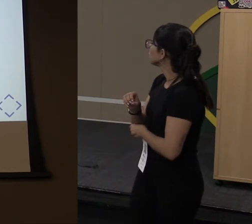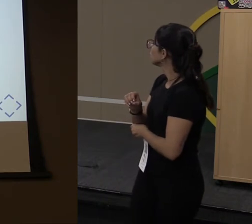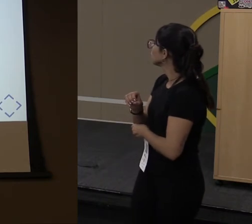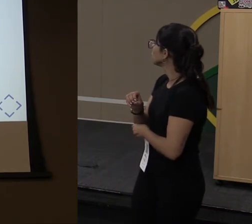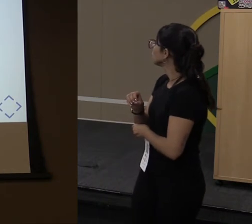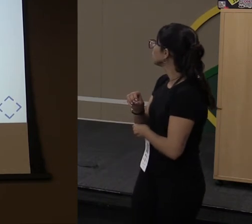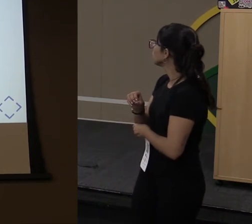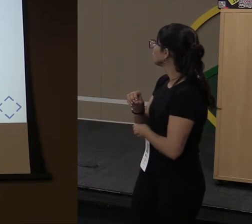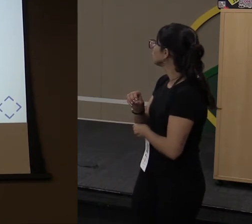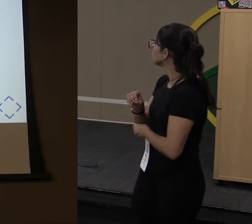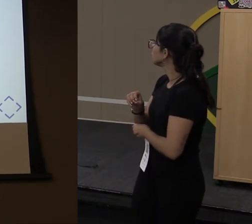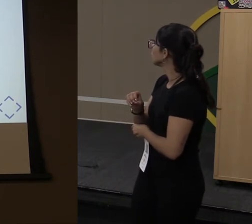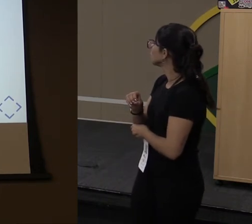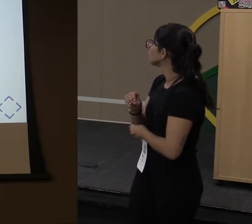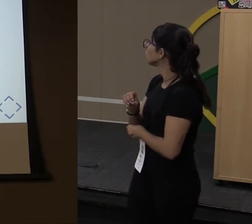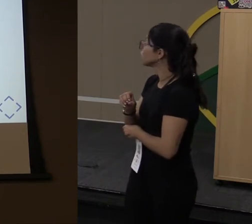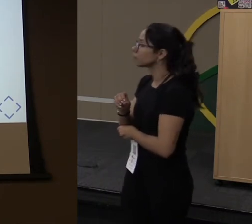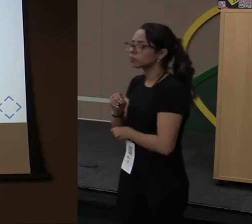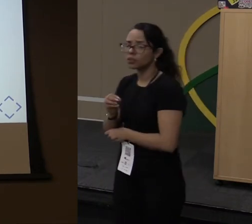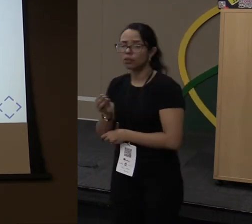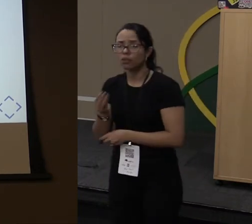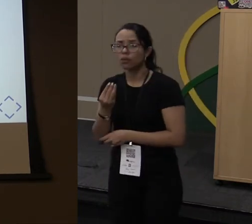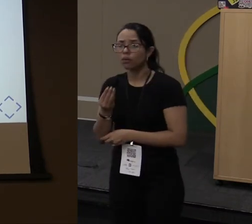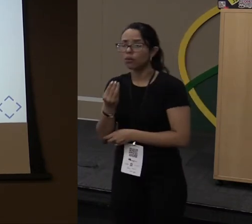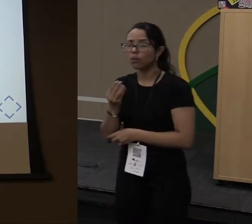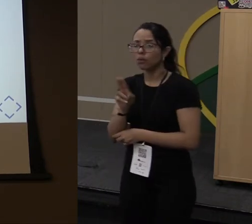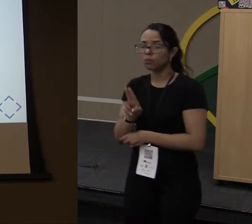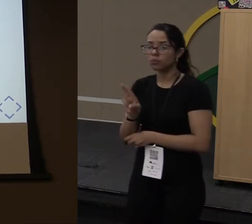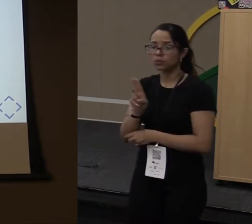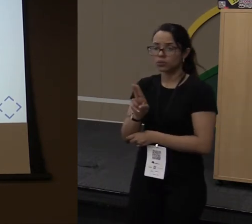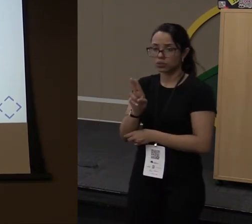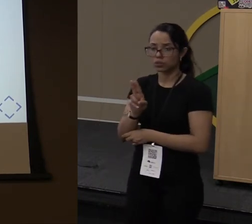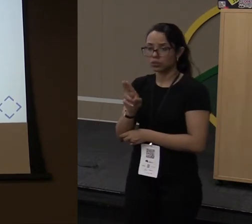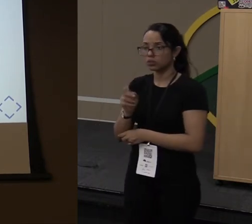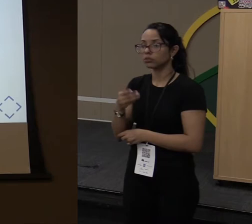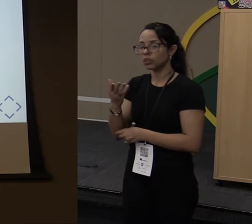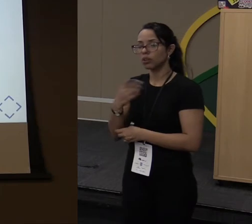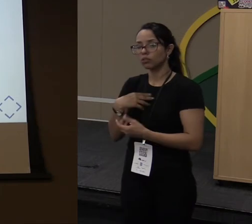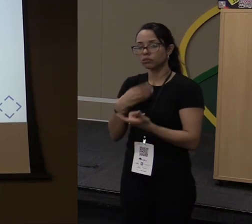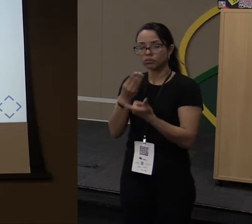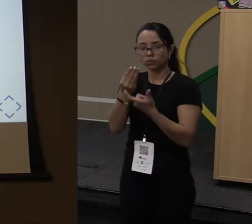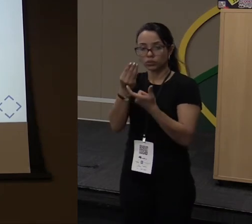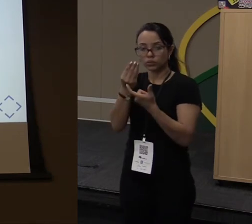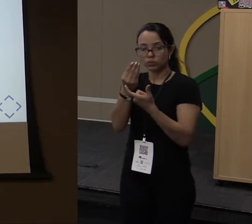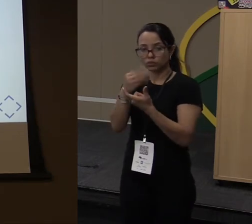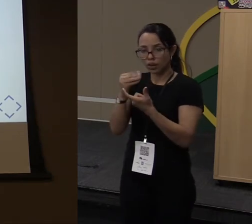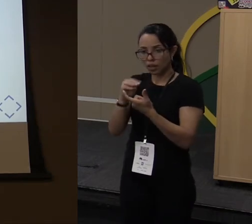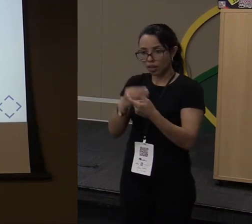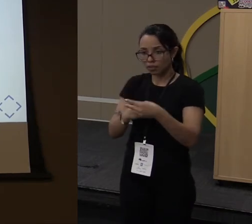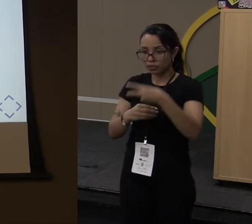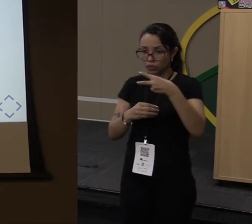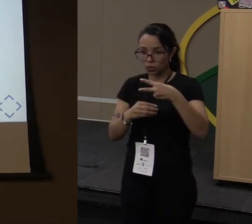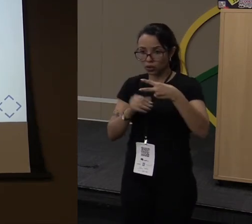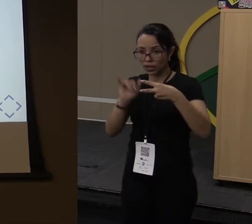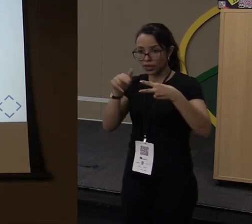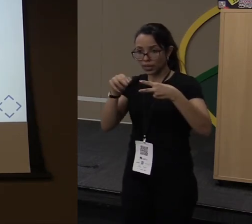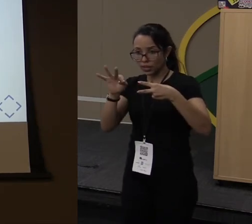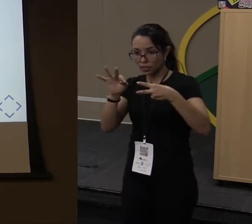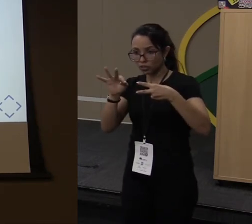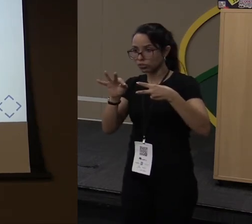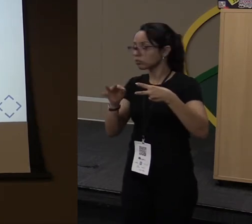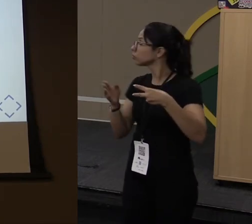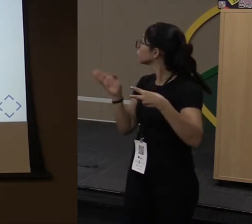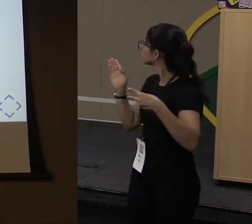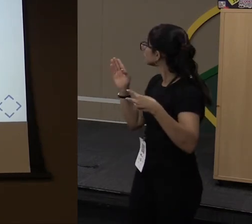Desceu? E aí, como é que eu uso isso? Então, basicamente, eu criei duas variáveis aqui. Número e número 2, recebem 2. E